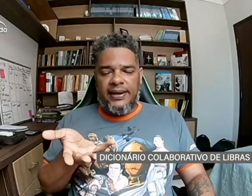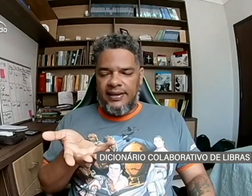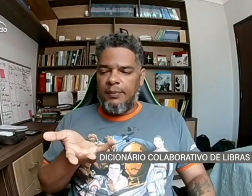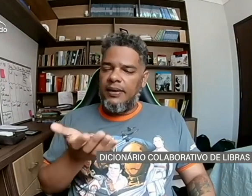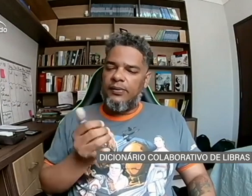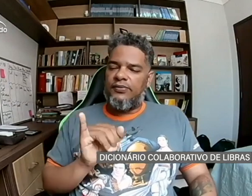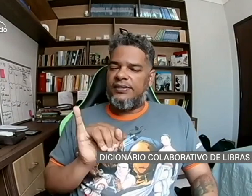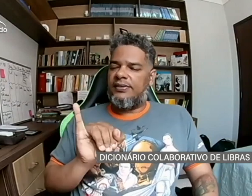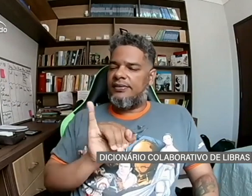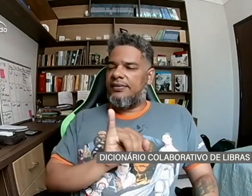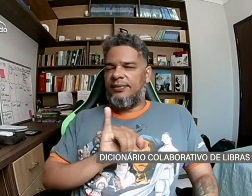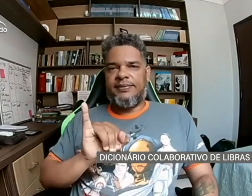irmão, fazendo assim.